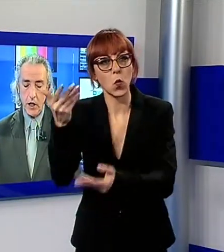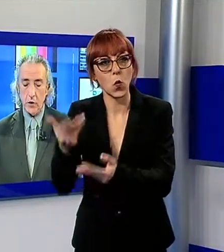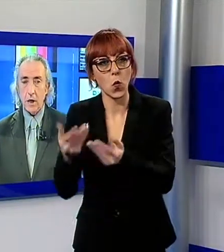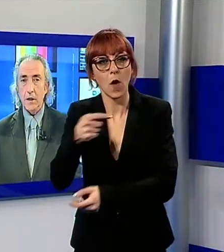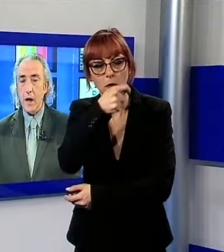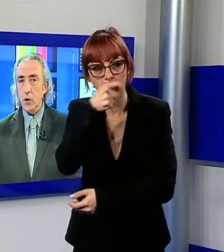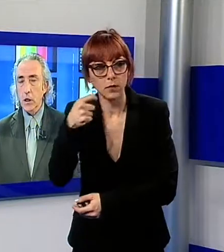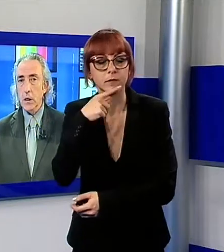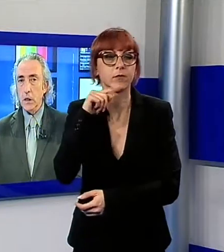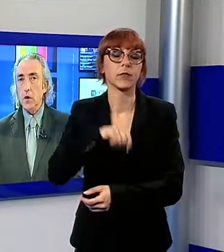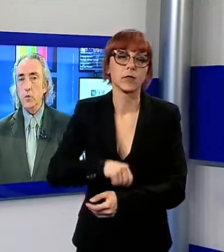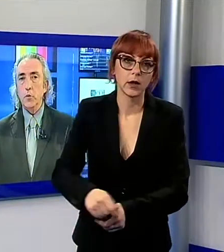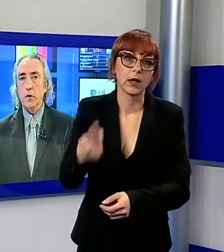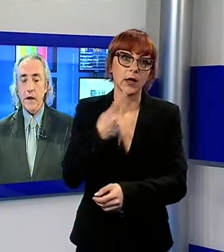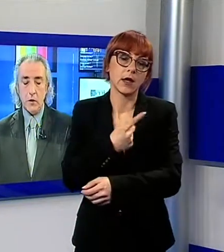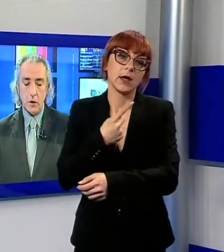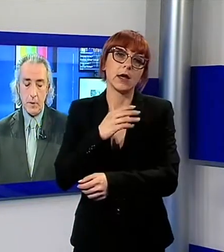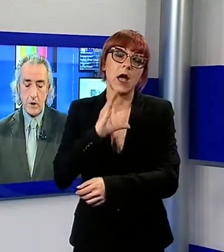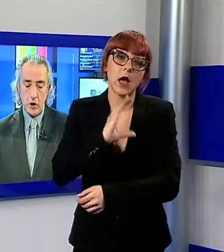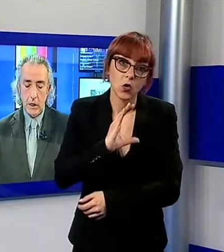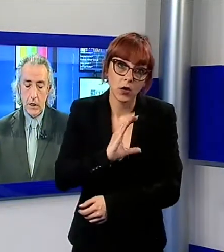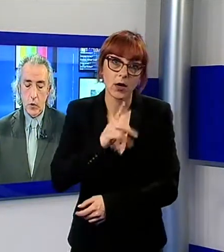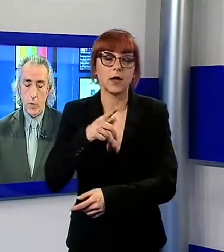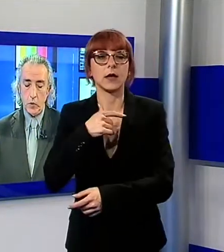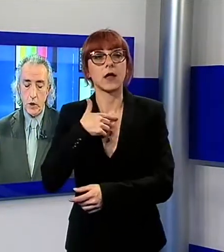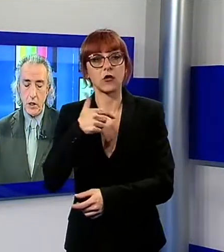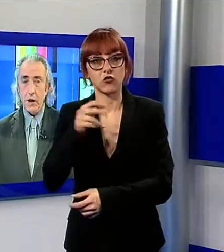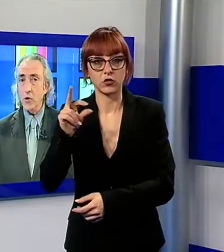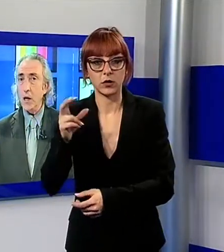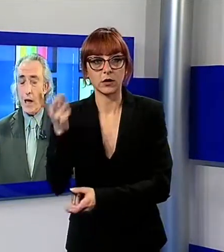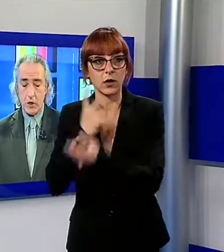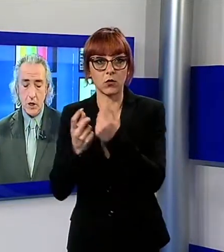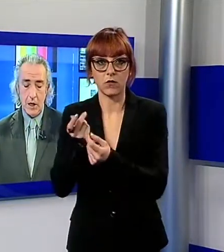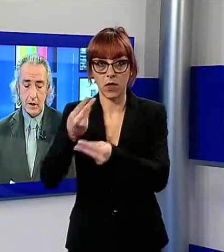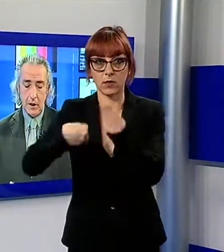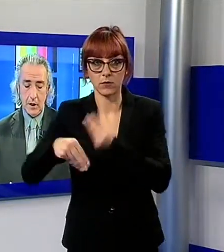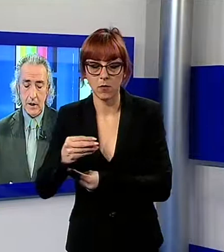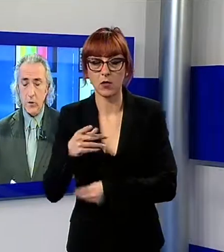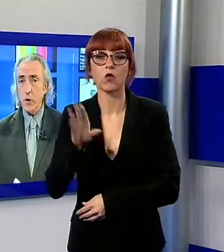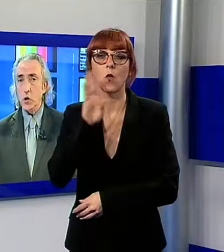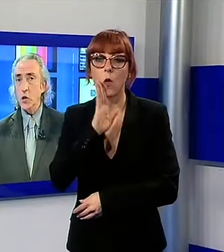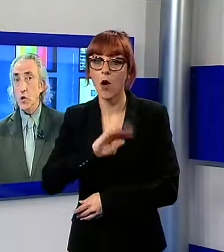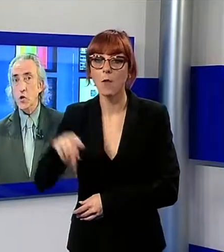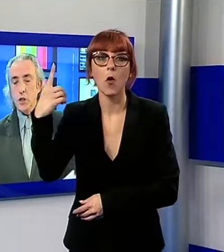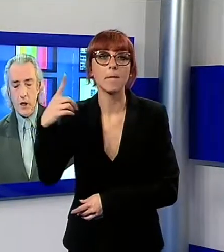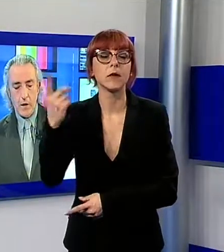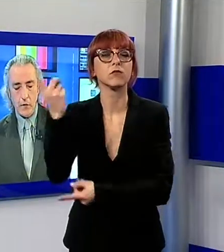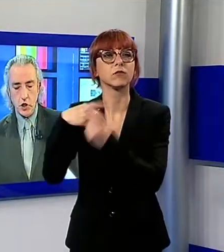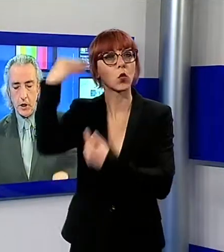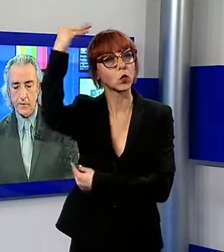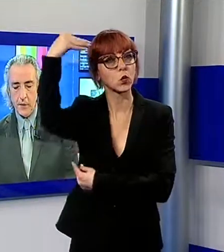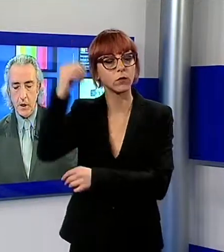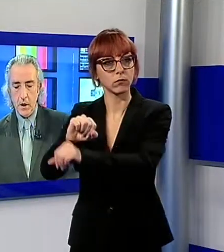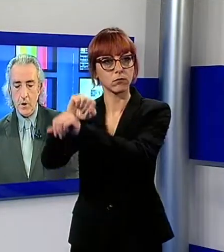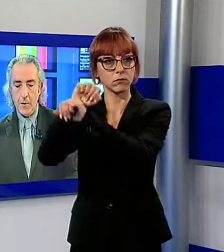eroine, 130 euro, ritenuto provento dello spaccio. L'uomo, un tunisino, adesso in carcere e le altre due persone sono riuscite a